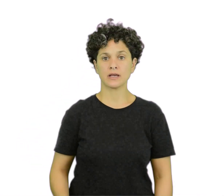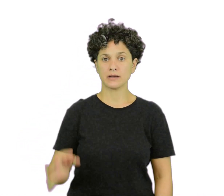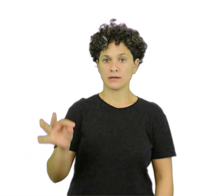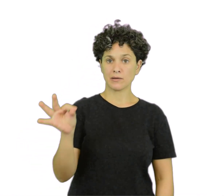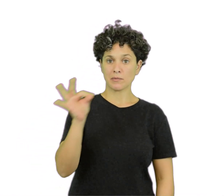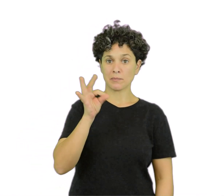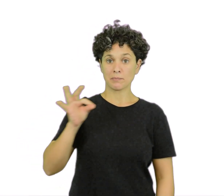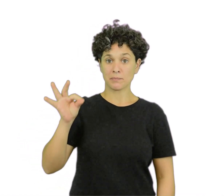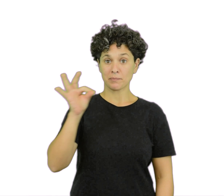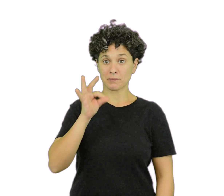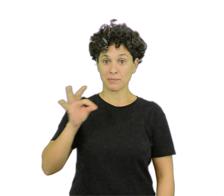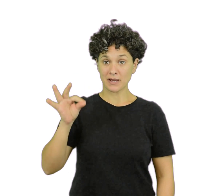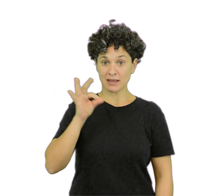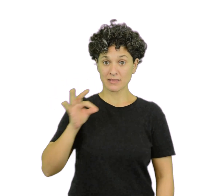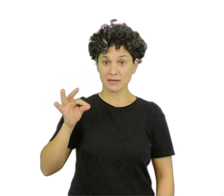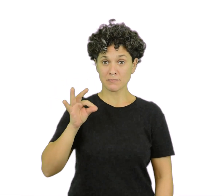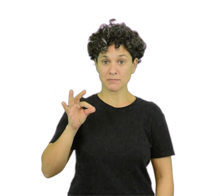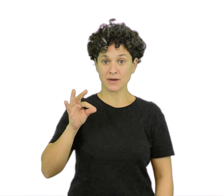Paradigma del conflicto